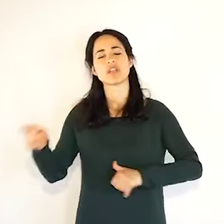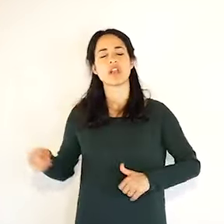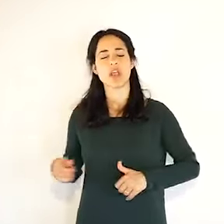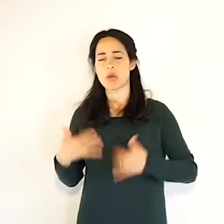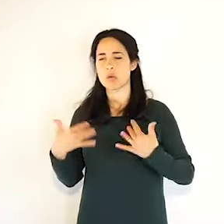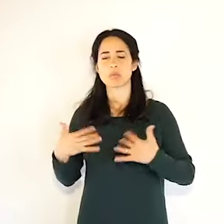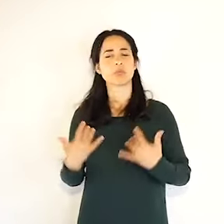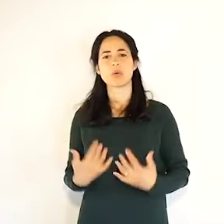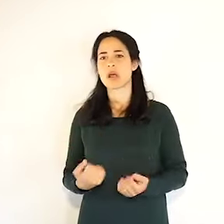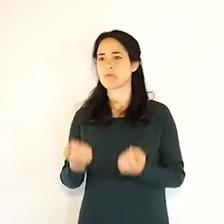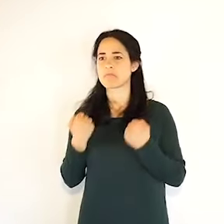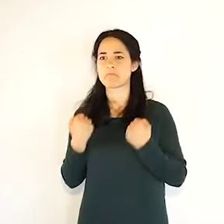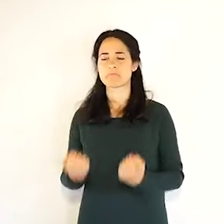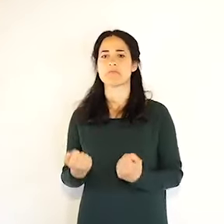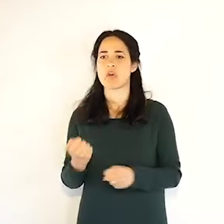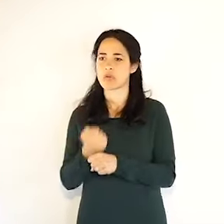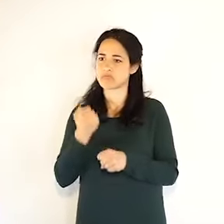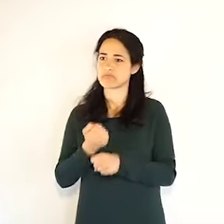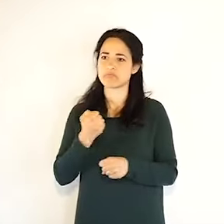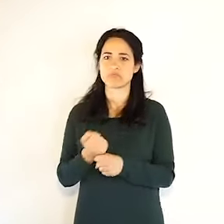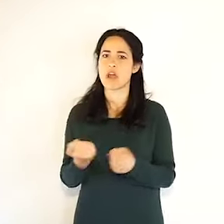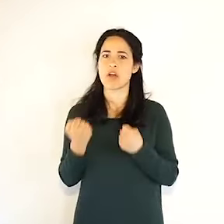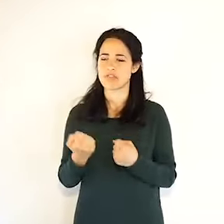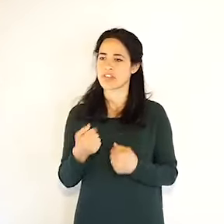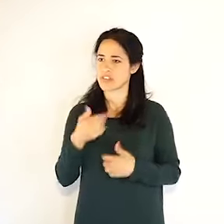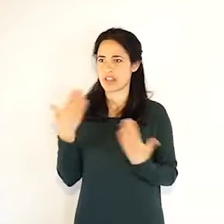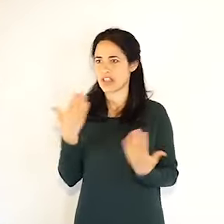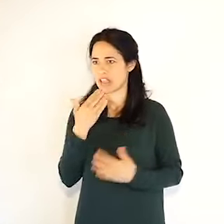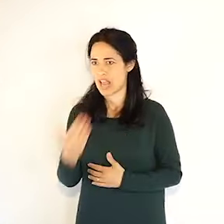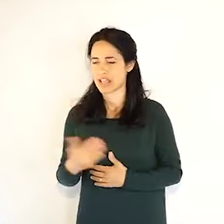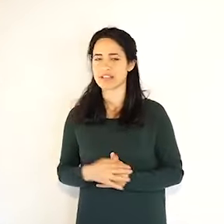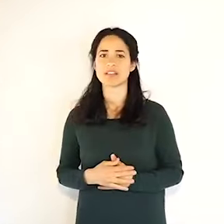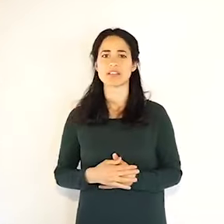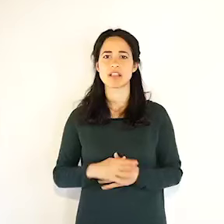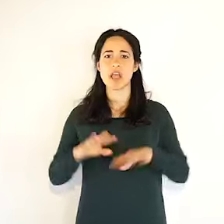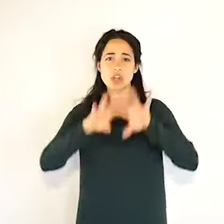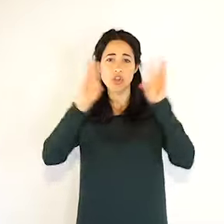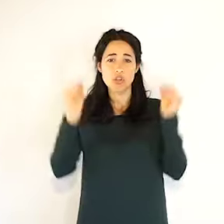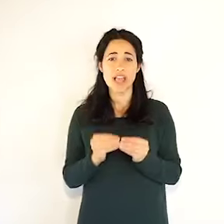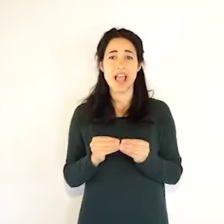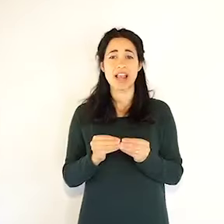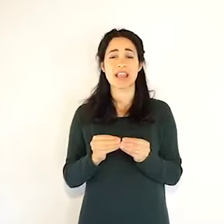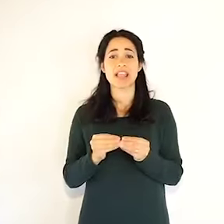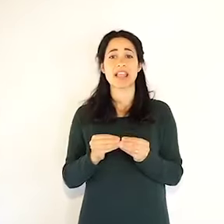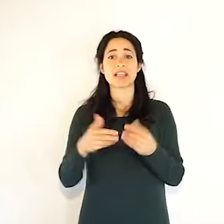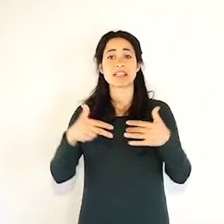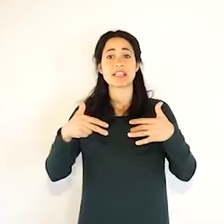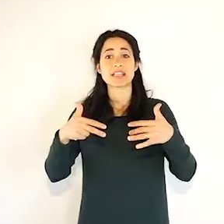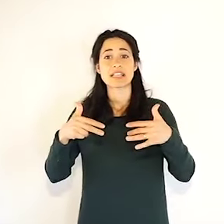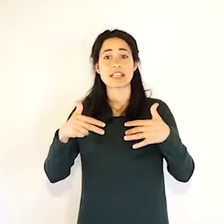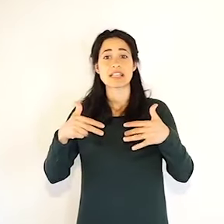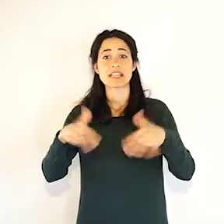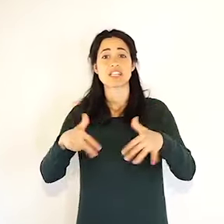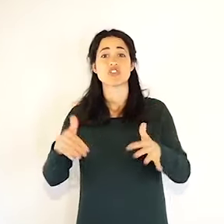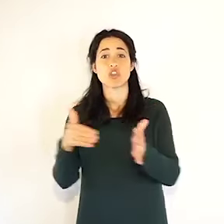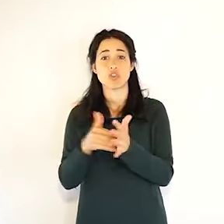Abbiamo anche oggi da segnalare l'impegno di 10 volontari che riguardano guardie